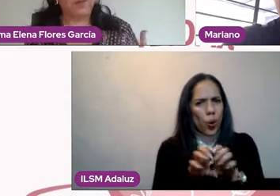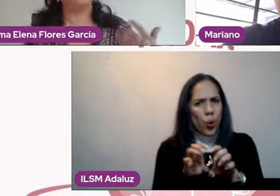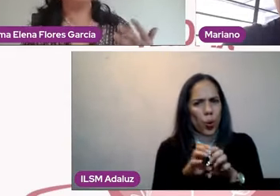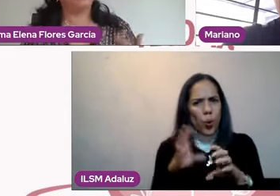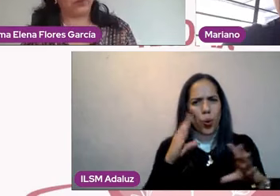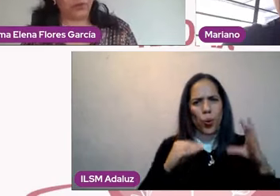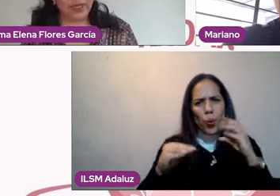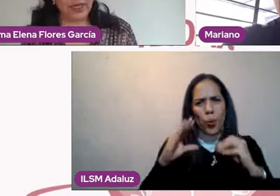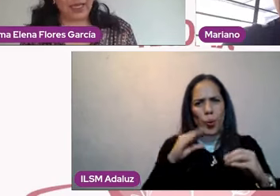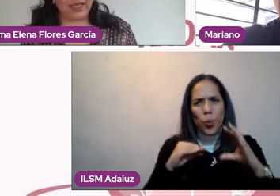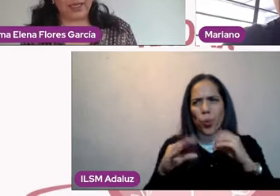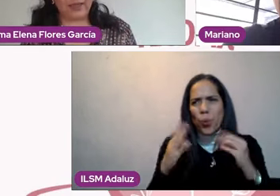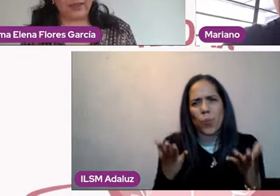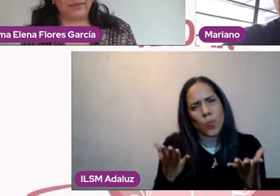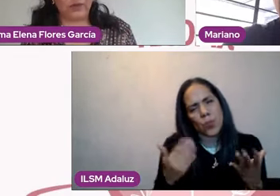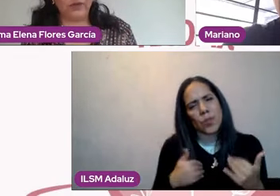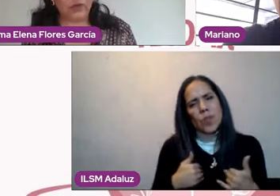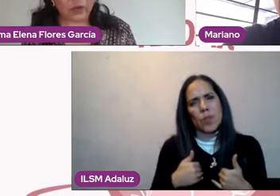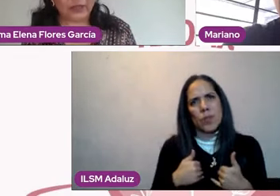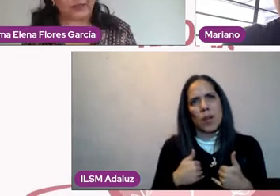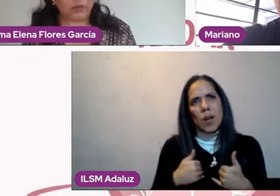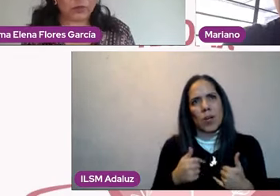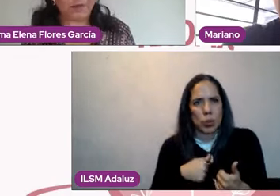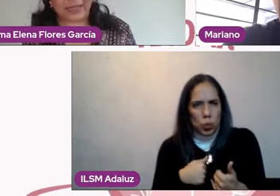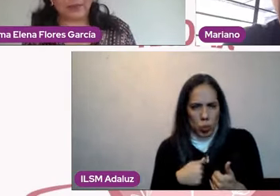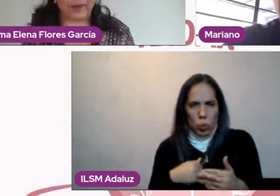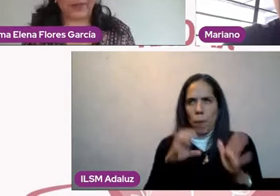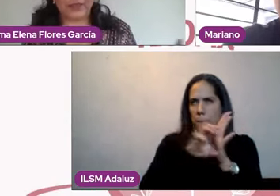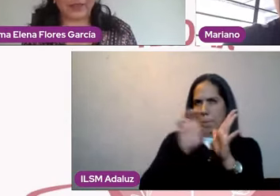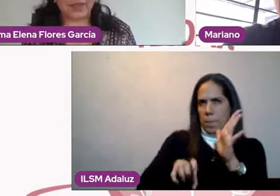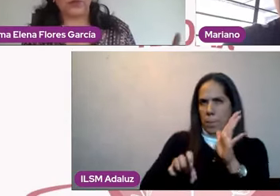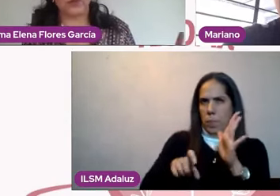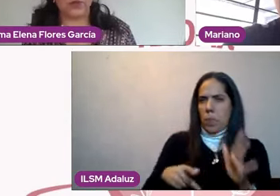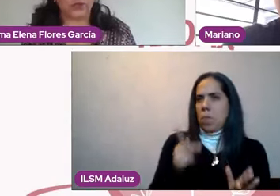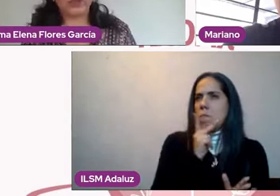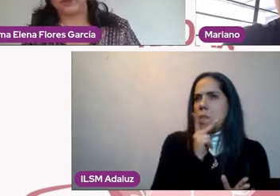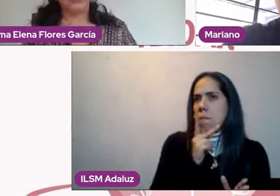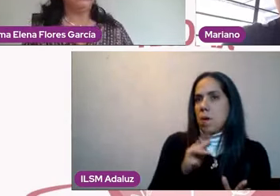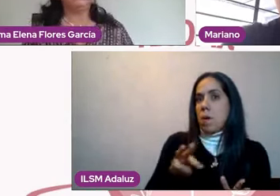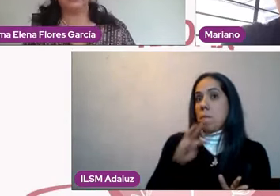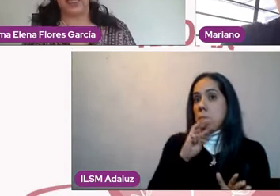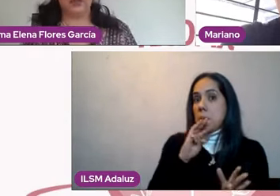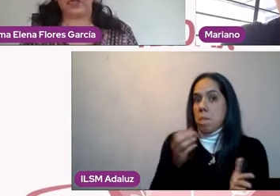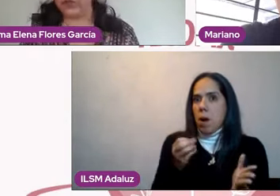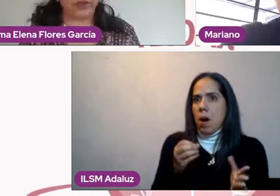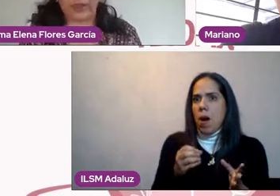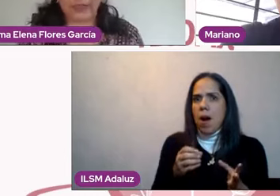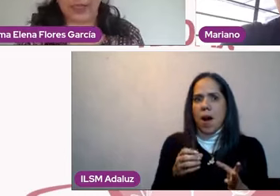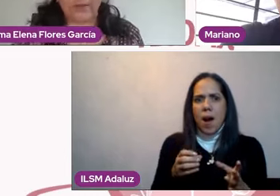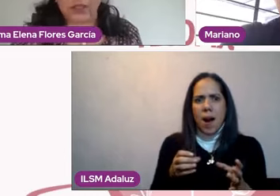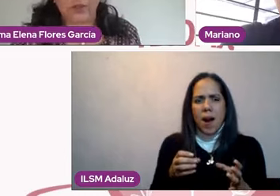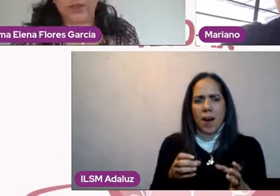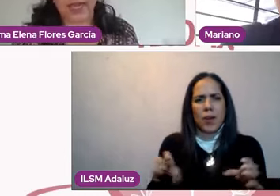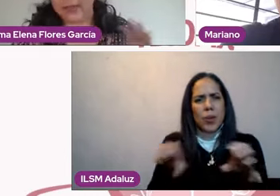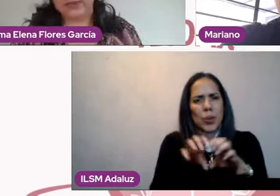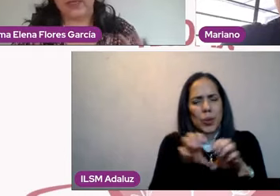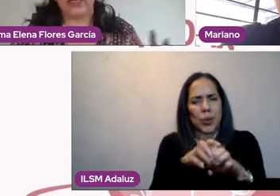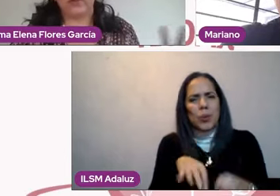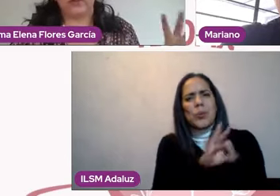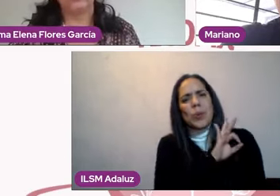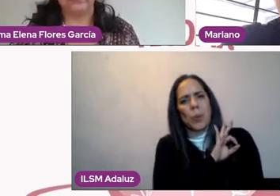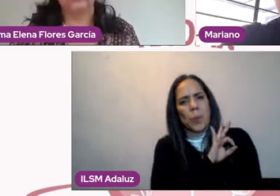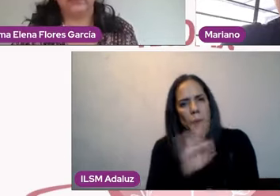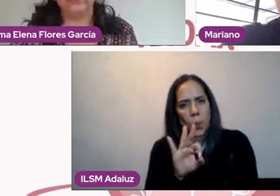afectiva? ¿Cómo podríamos, ¿no? Los que somos mamás y papás y te estamos escuchando y decimos, chángula, no quiero que mi hija, mi hijo viva,